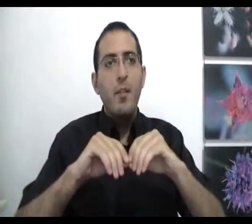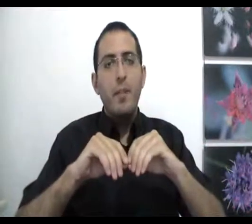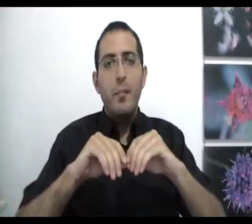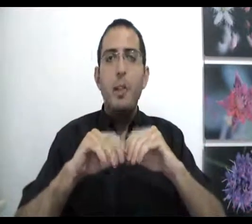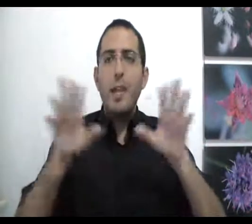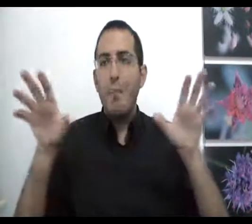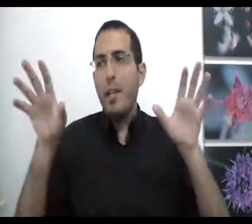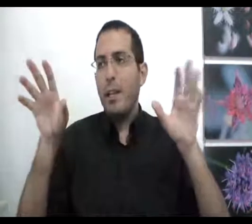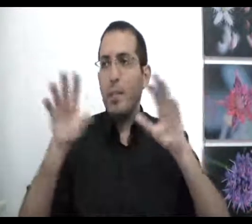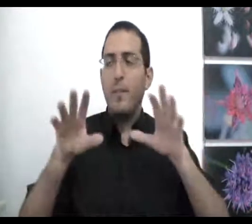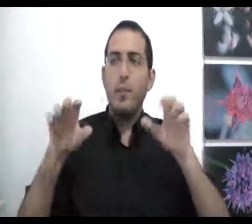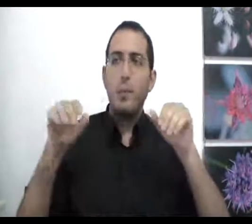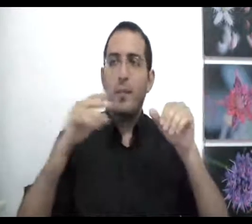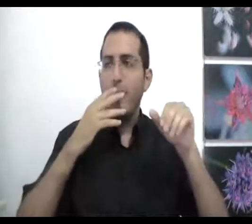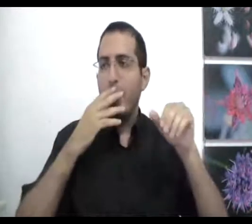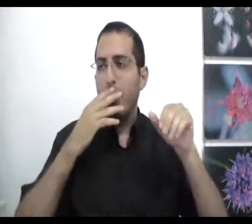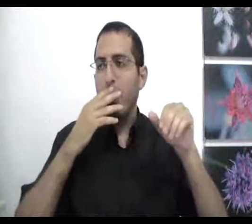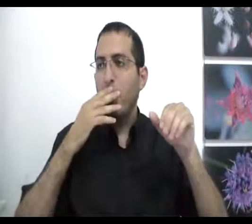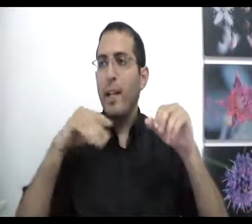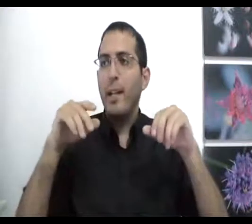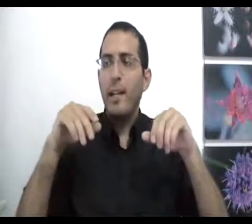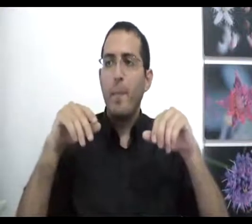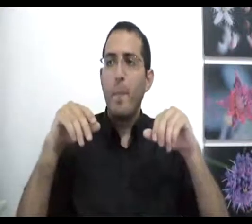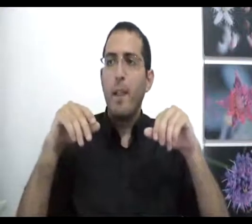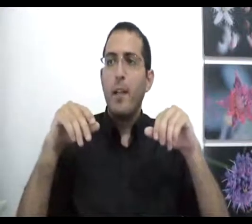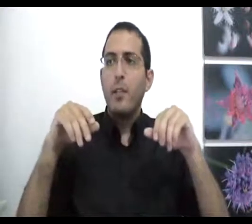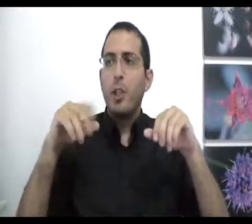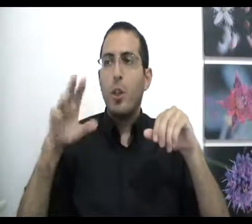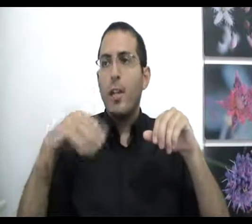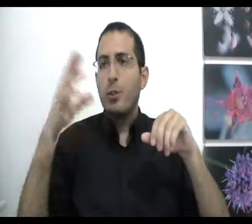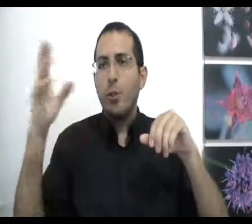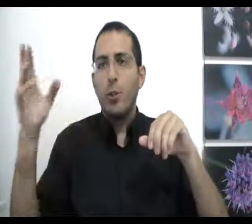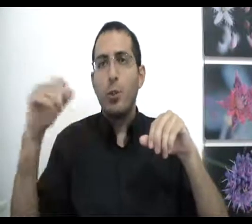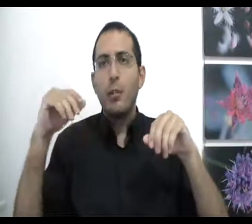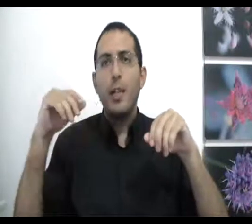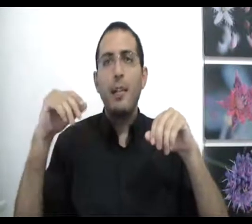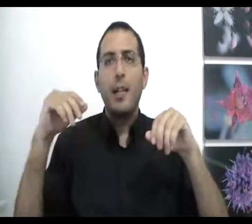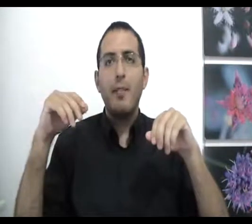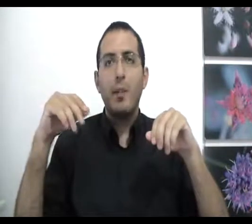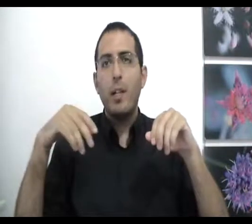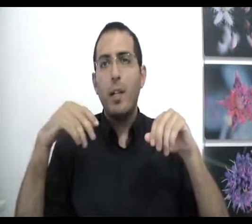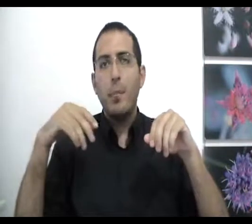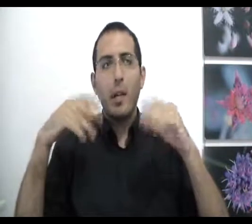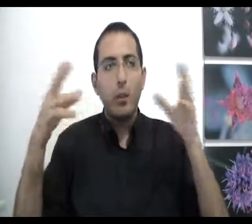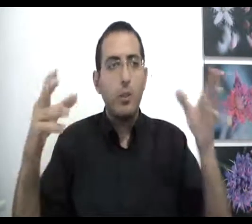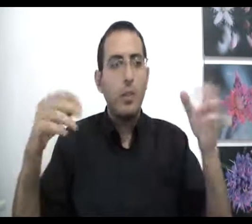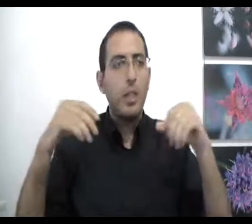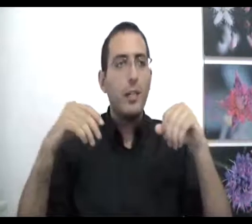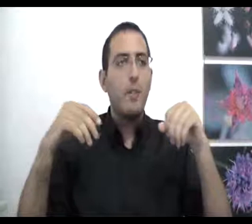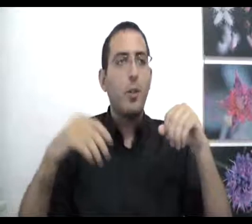ומי שיעמיק את המחשבה שלו בדבר הזה הוא יגלה שכל הרצונות השונים של האדם וכל המחירות השונות של האדם וכל